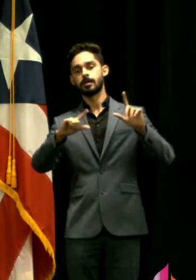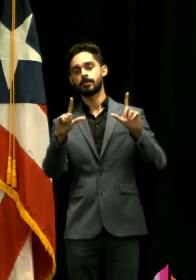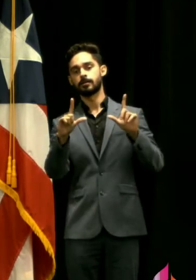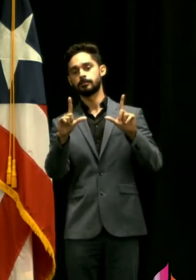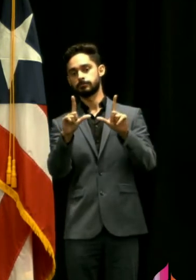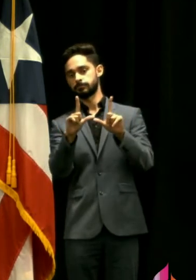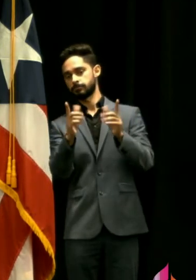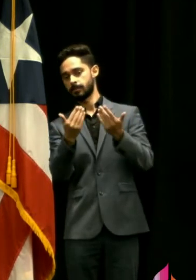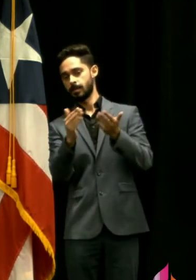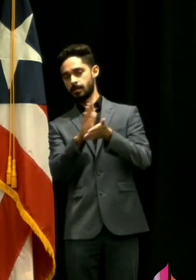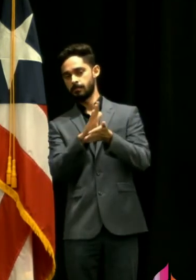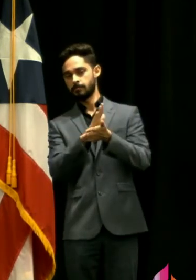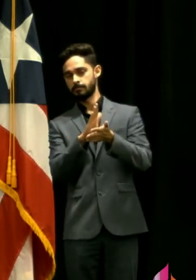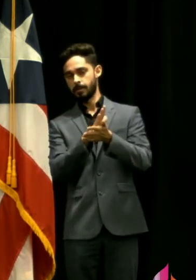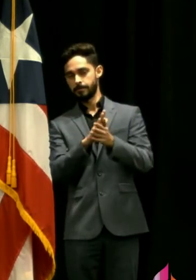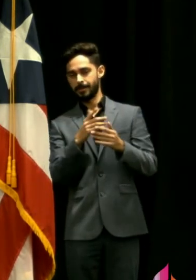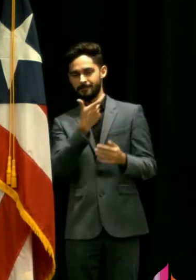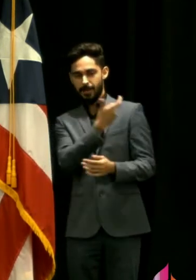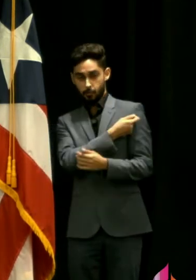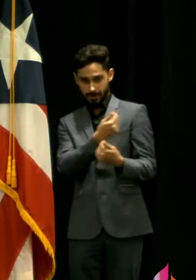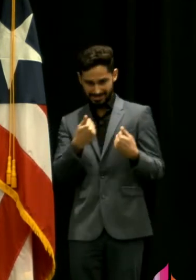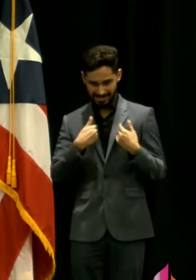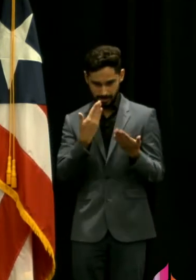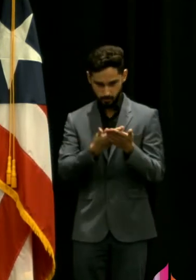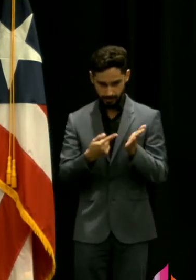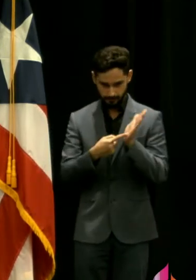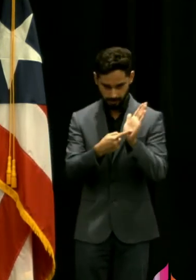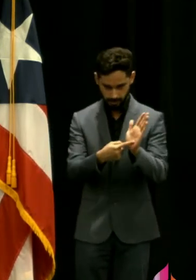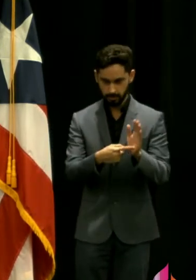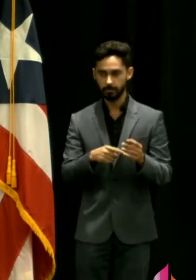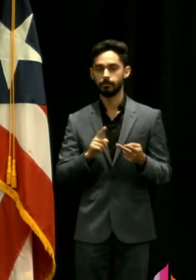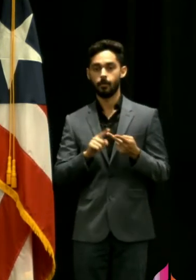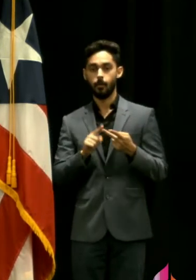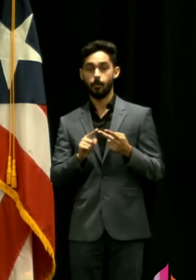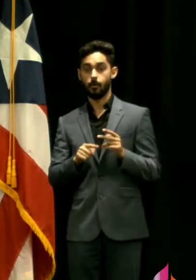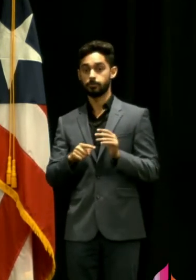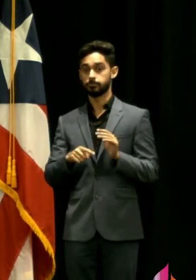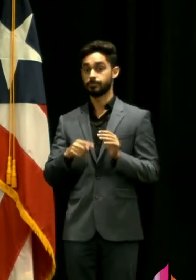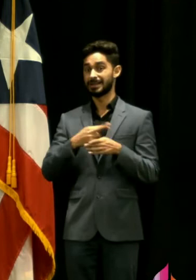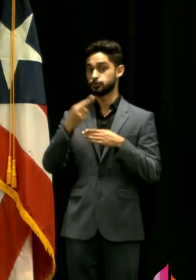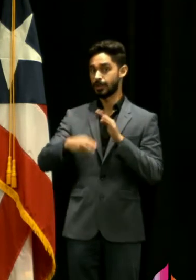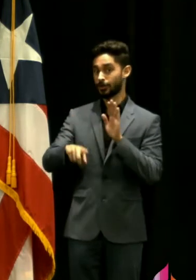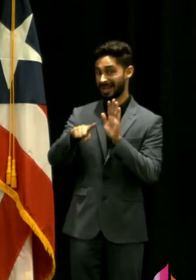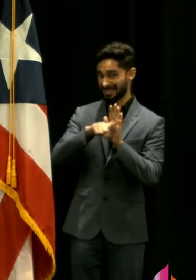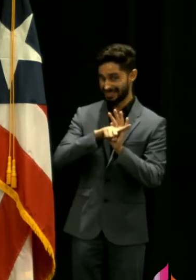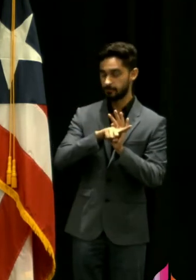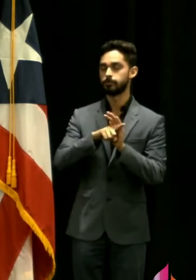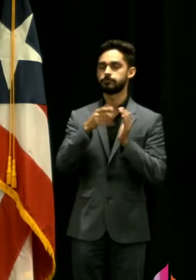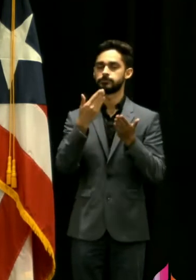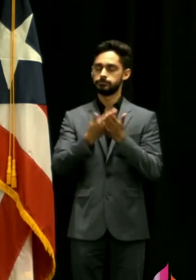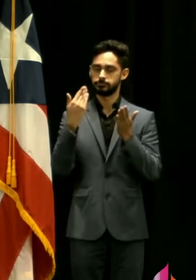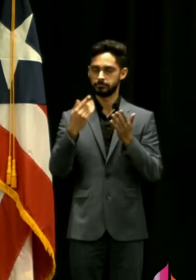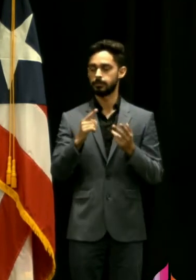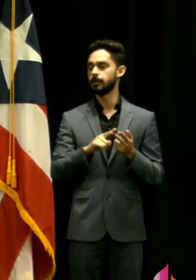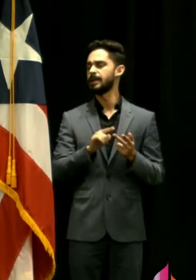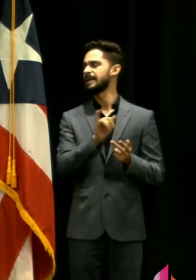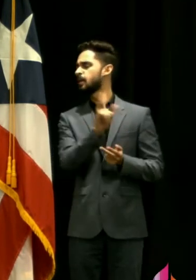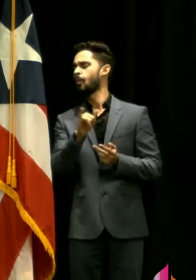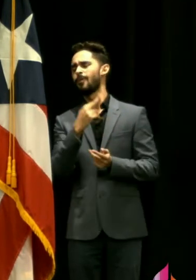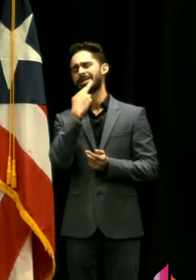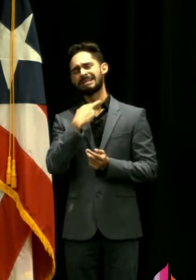llenarlo a 50% de capacidad lo mismo le aplica a restaurantes barras o sea ya aquí tenemos